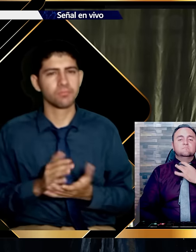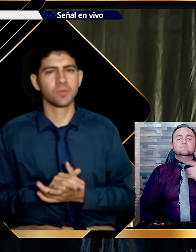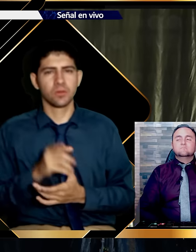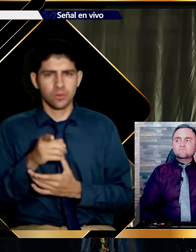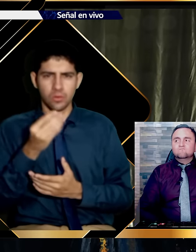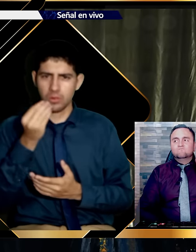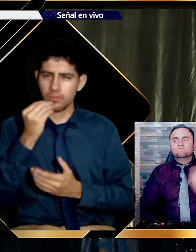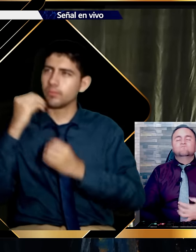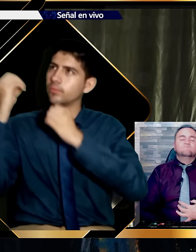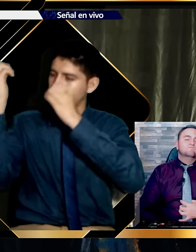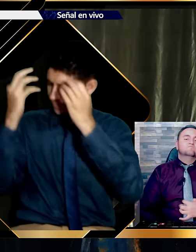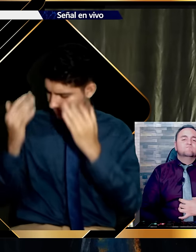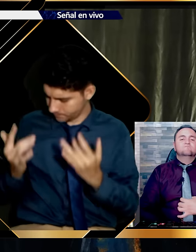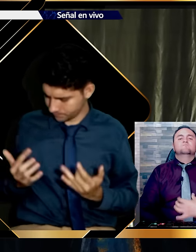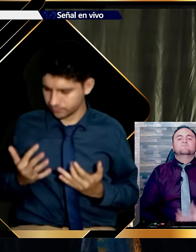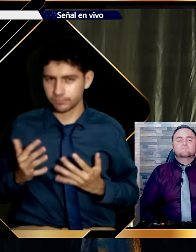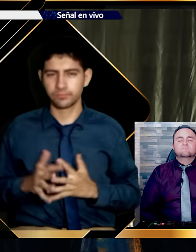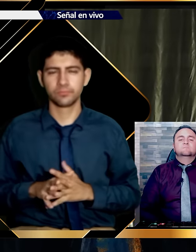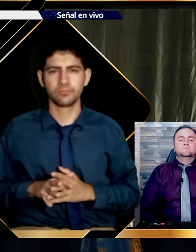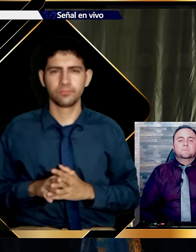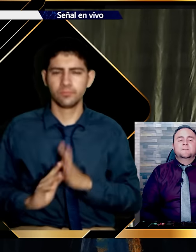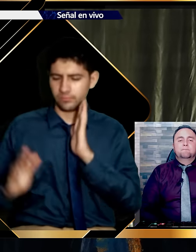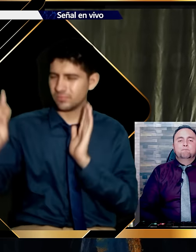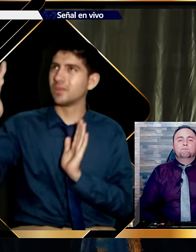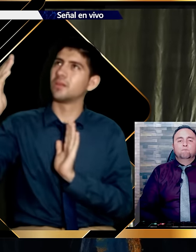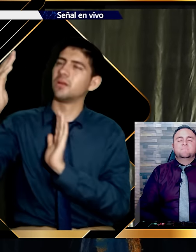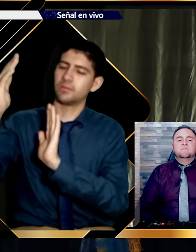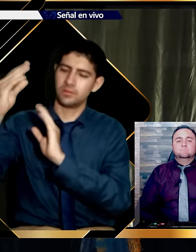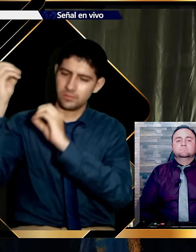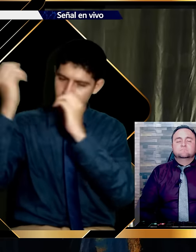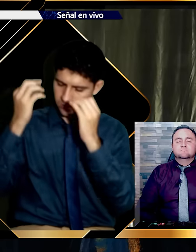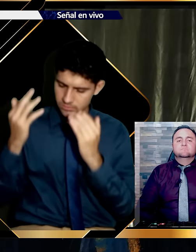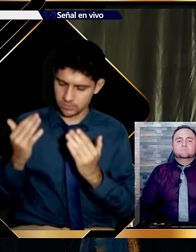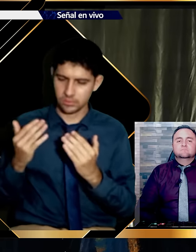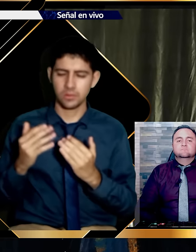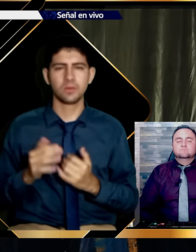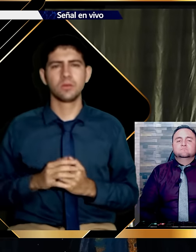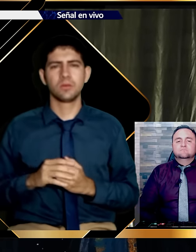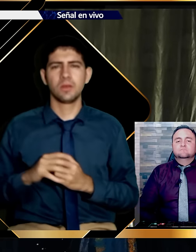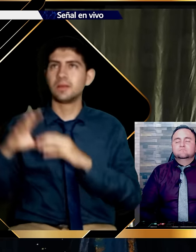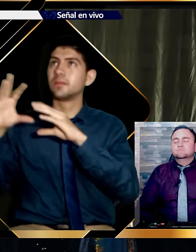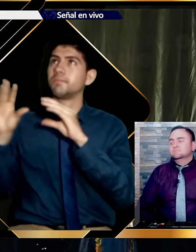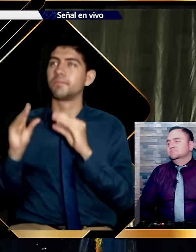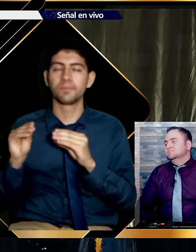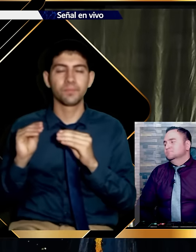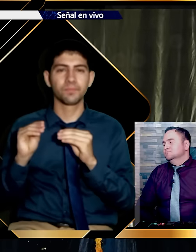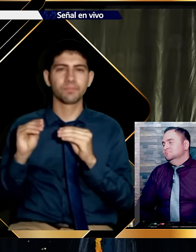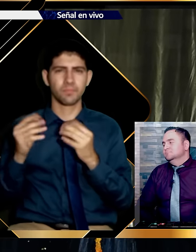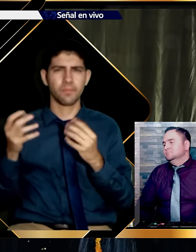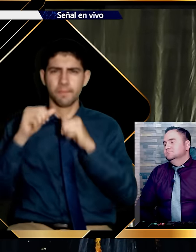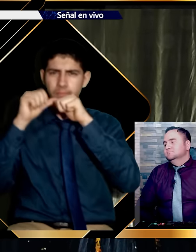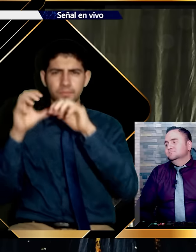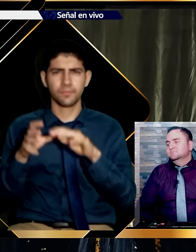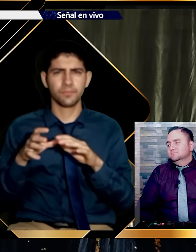yo le pregunto. ¿Has comido algún día del plato? ¿Has estado en la mesa? ¿Has comido alguna